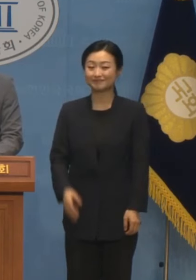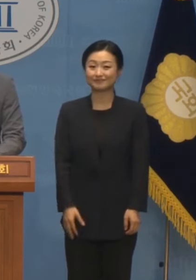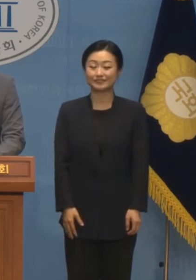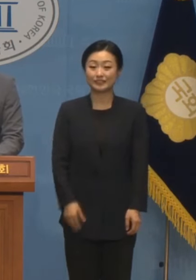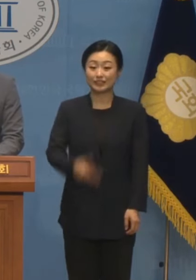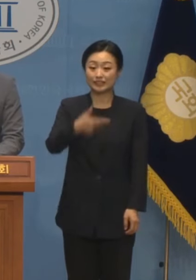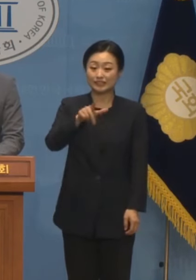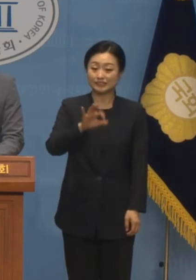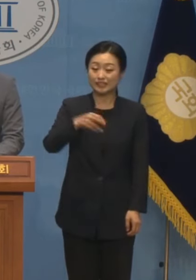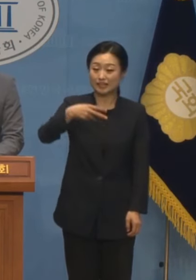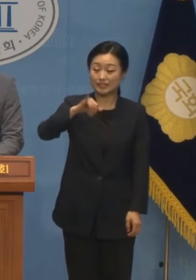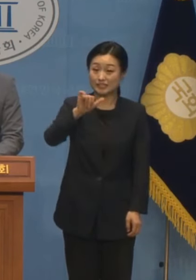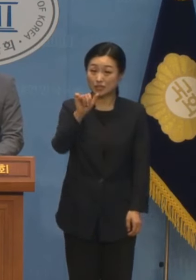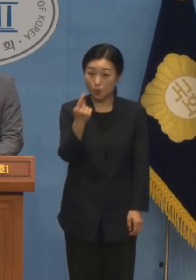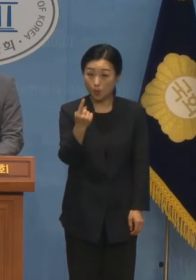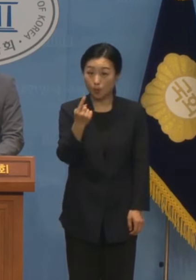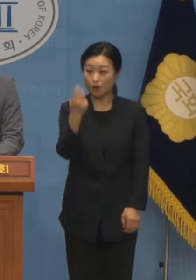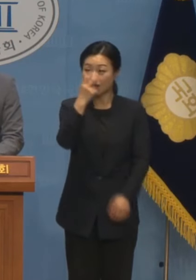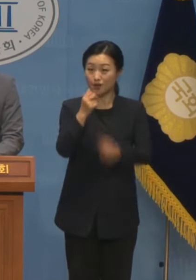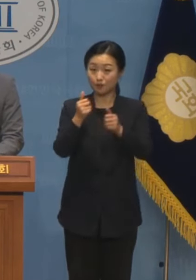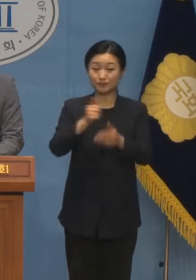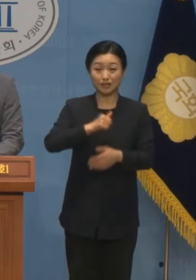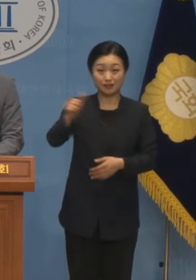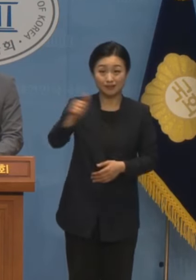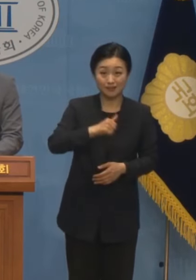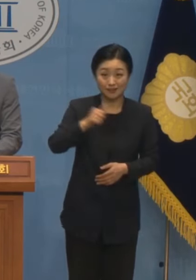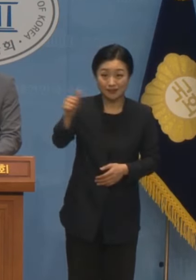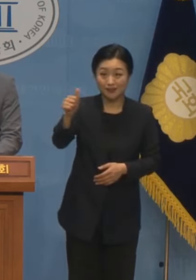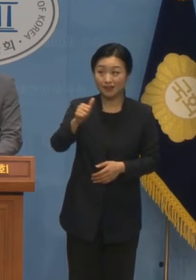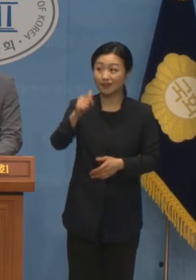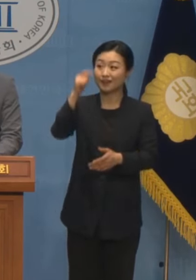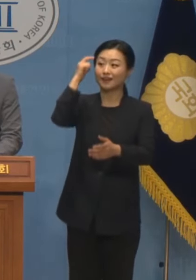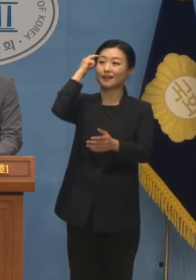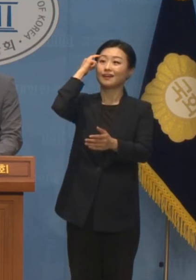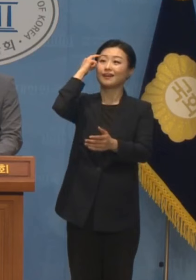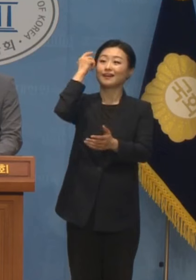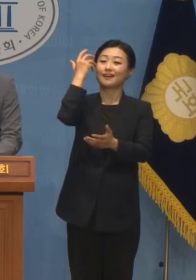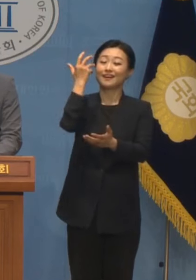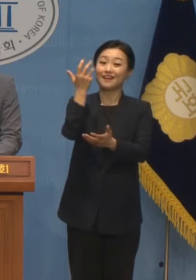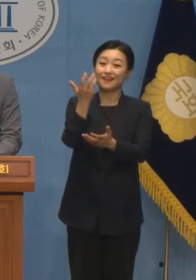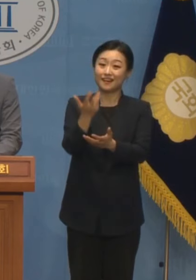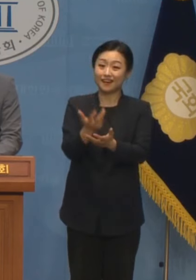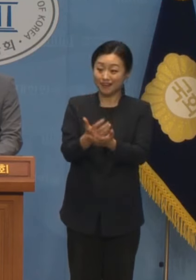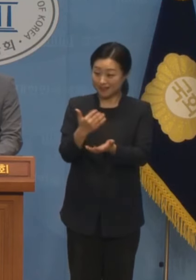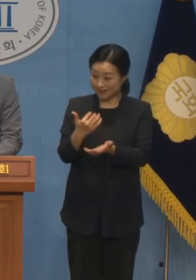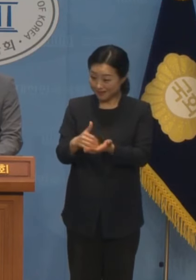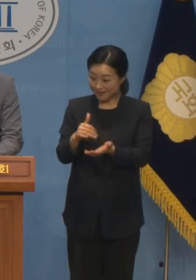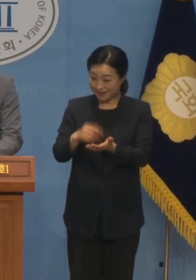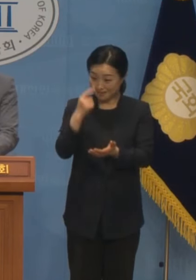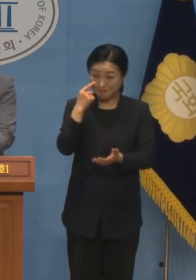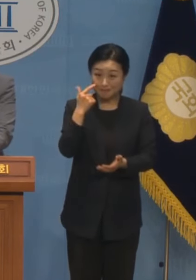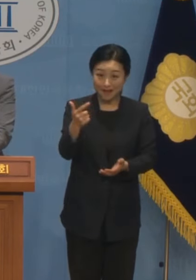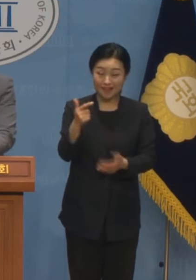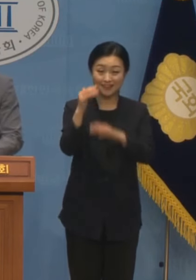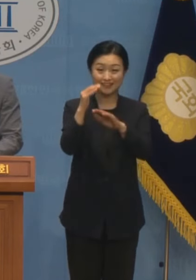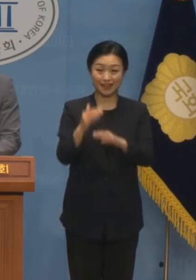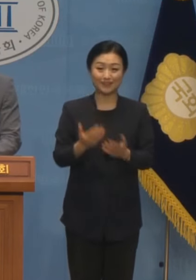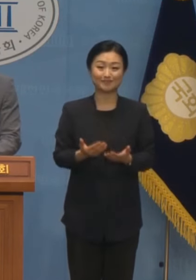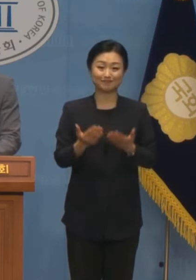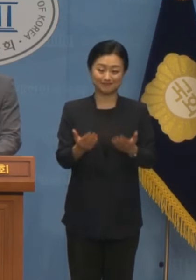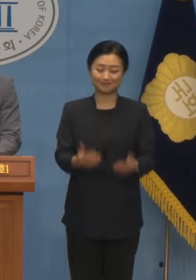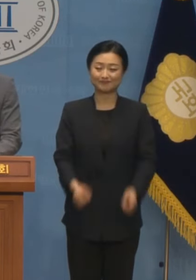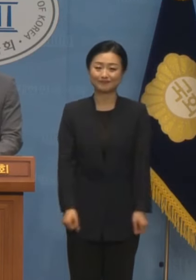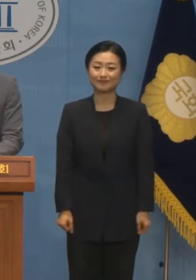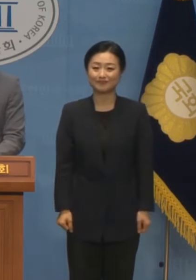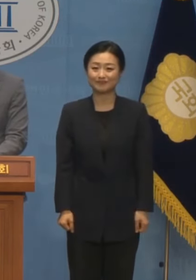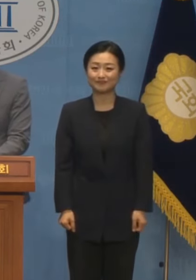장시호씨의 출전 관련 기록 충격적인 신기록을 세운 관련 기자회견을 하려고 이 자리에